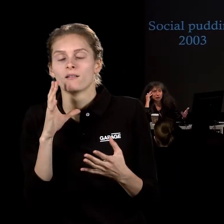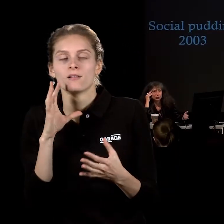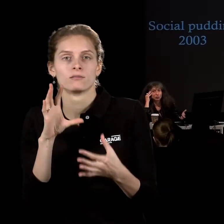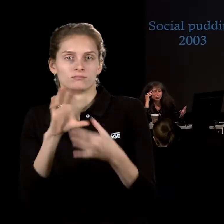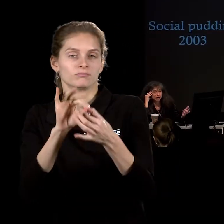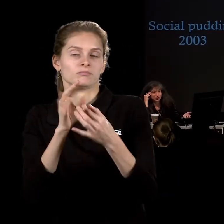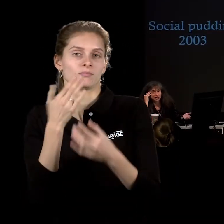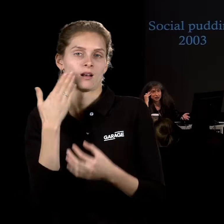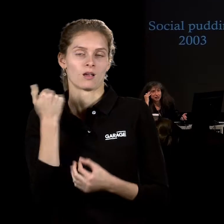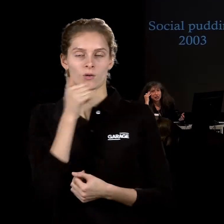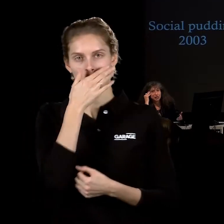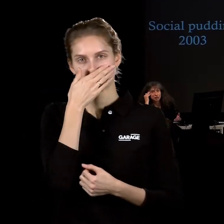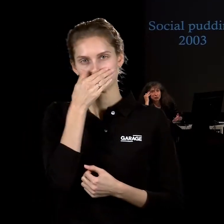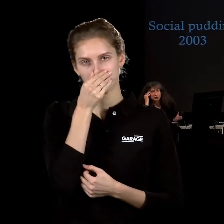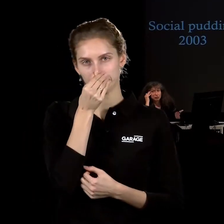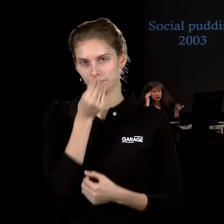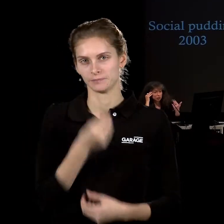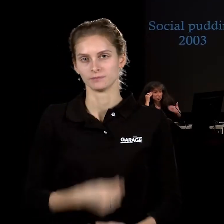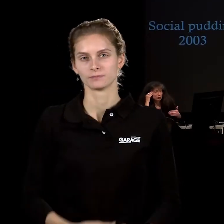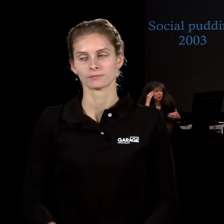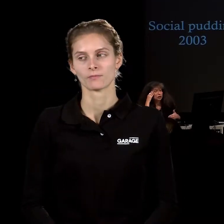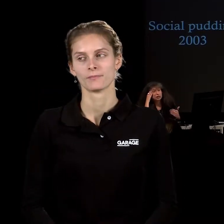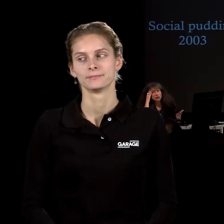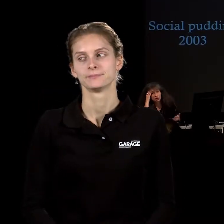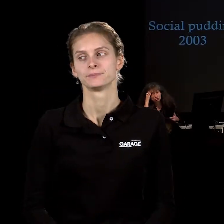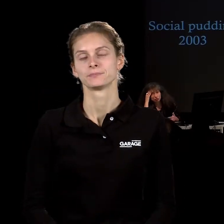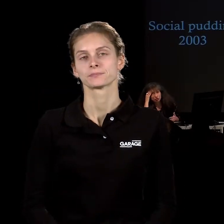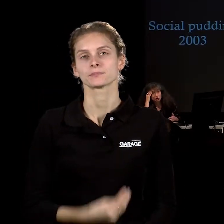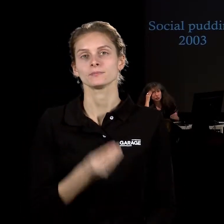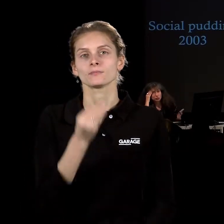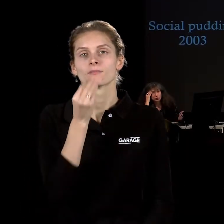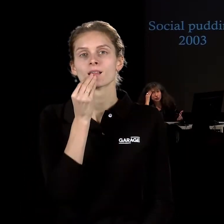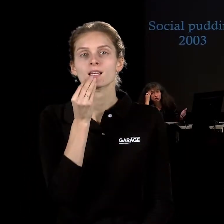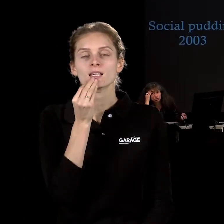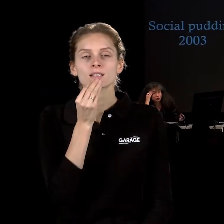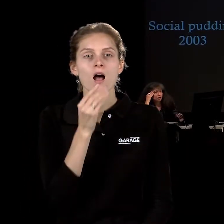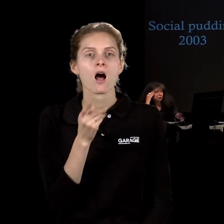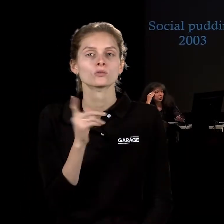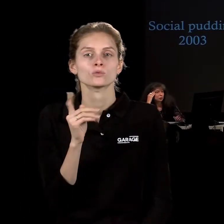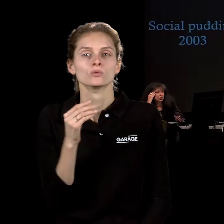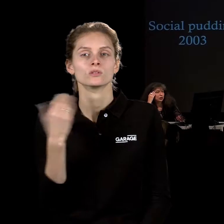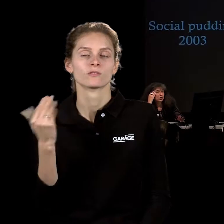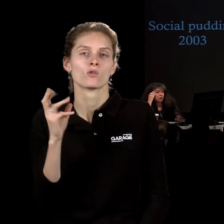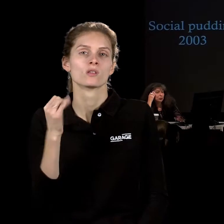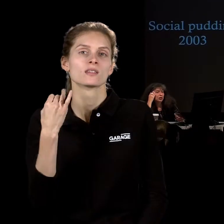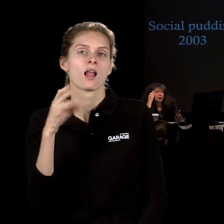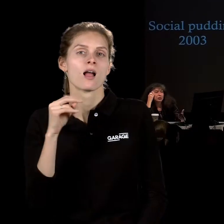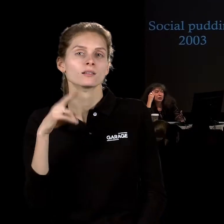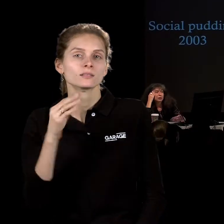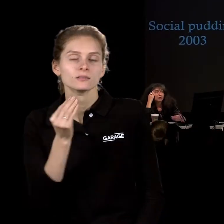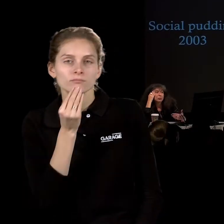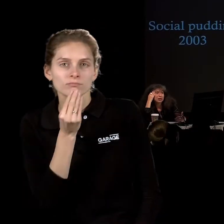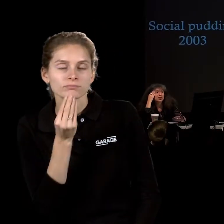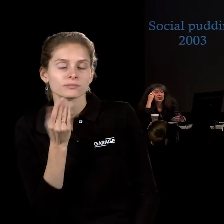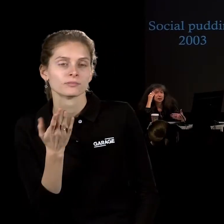интересной, наиболее привлекательной. Это еда, которой там, это может быть тайская кухня, это может быть любая